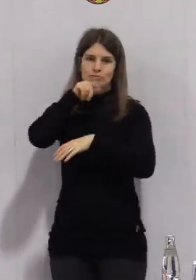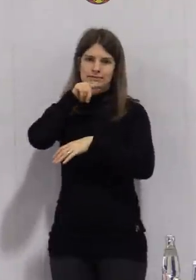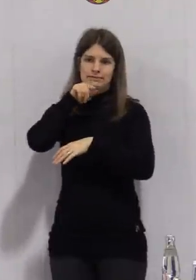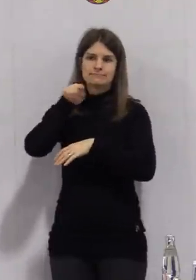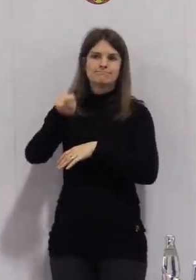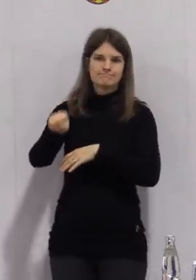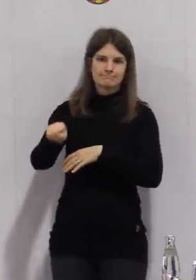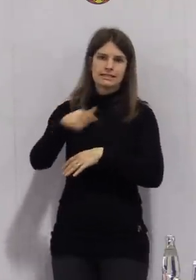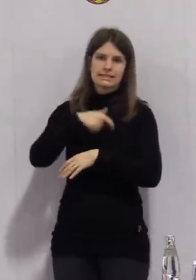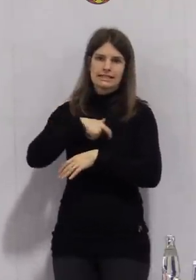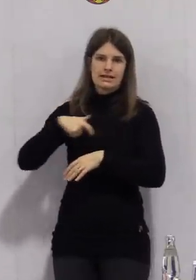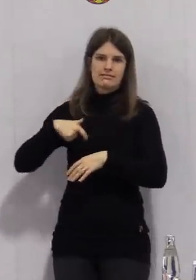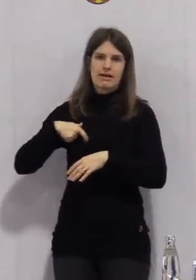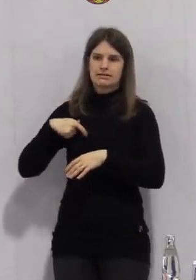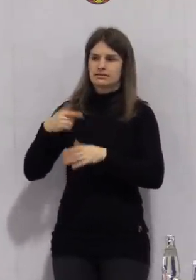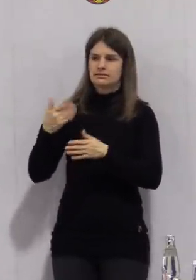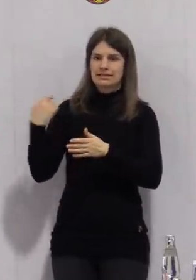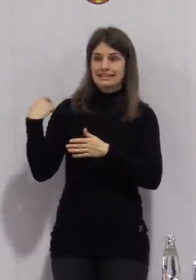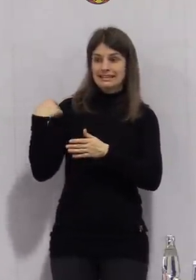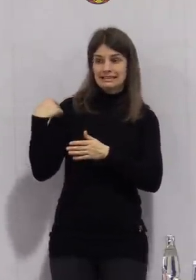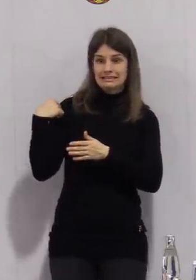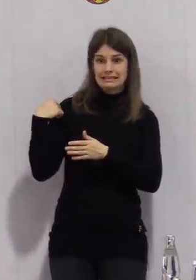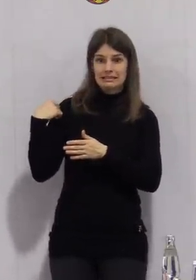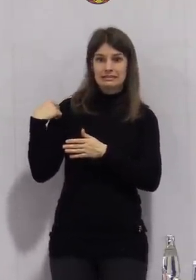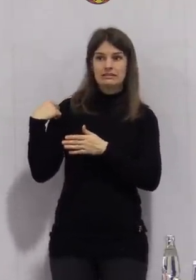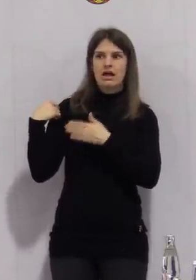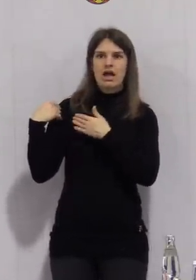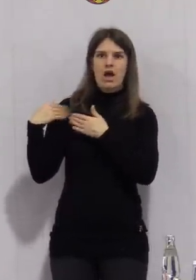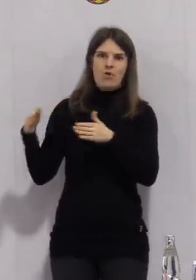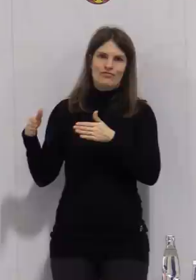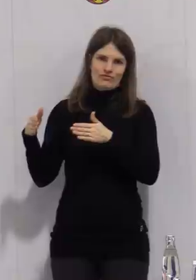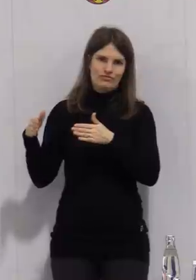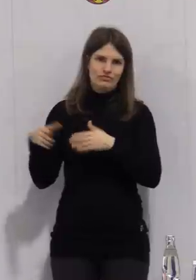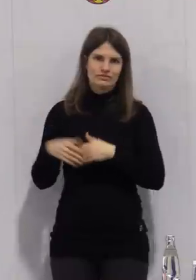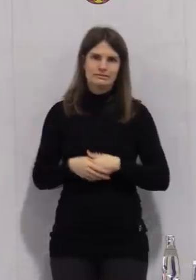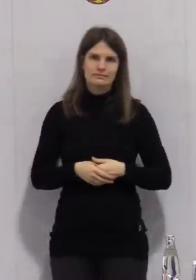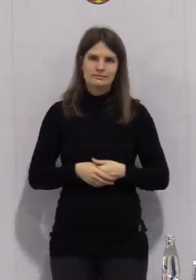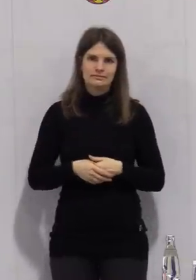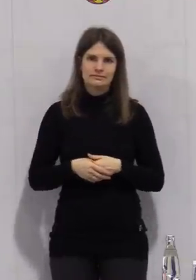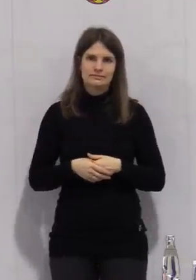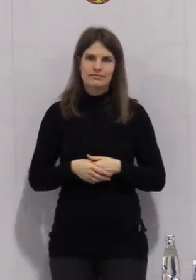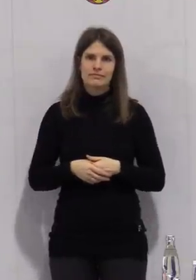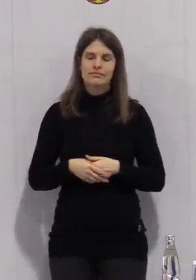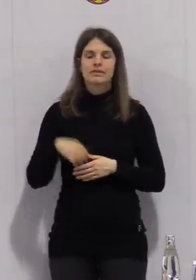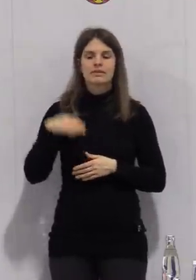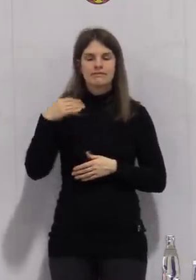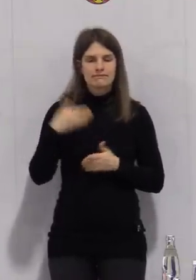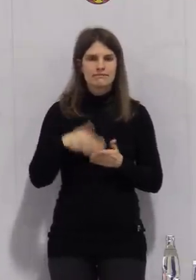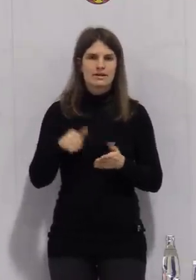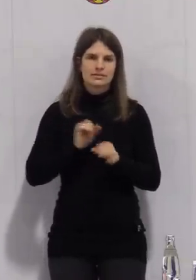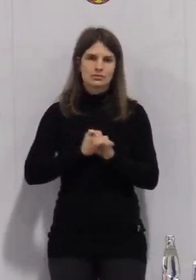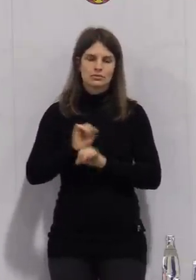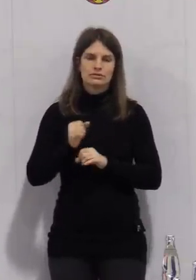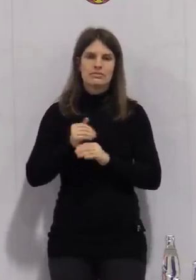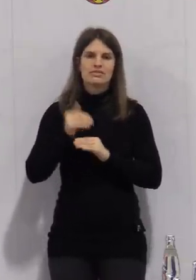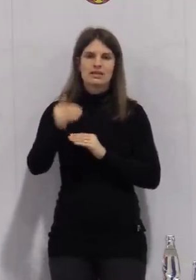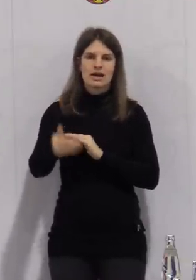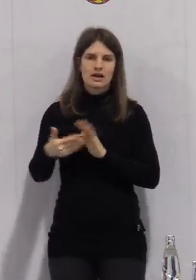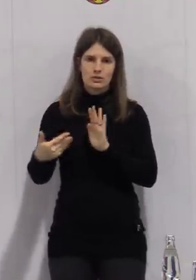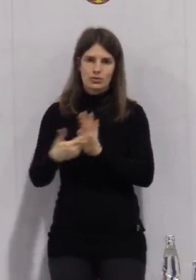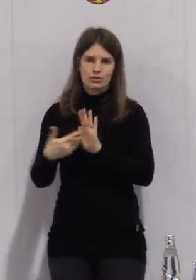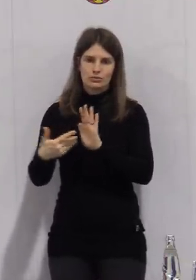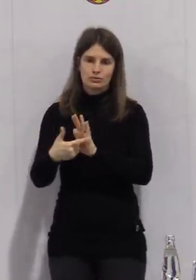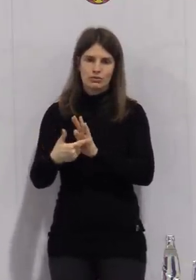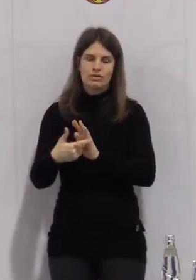Kindergarten ist seit gestern wieder eröffnet. Es gibt aber weiter, bei den Nachkontrollen gab es mehrere Fälle